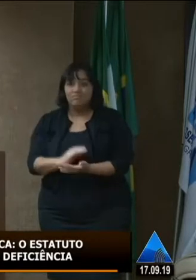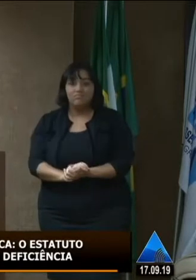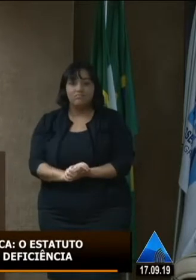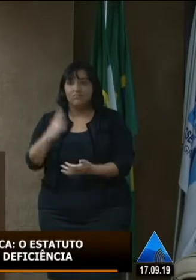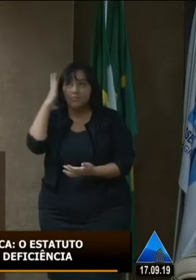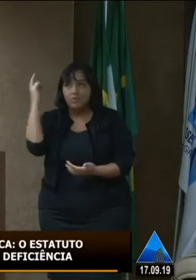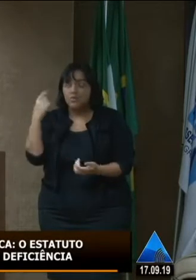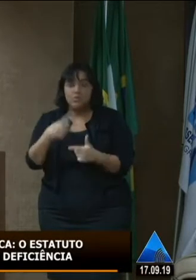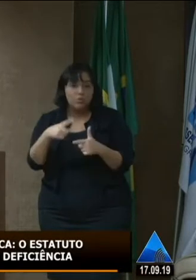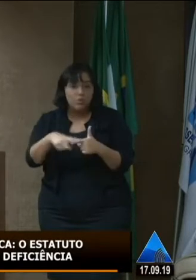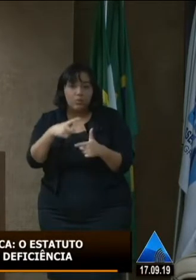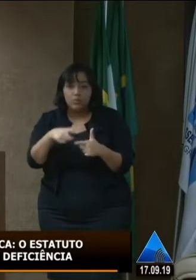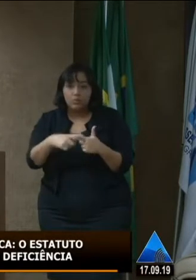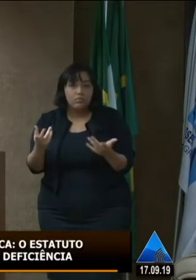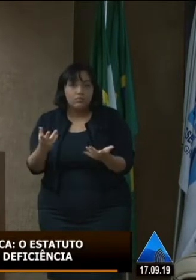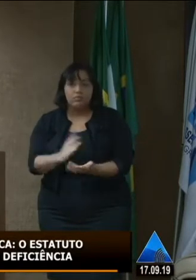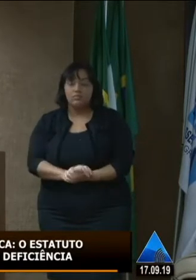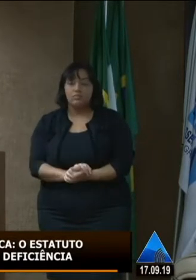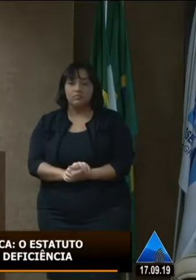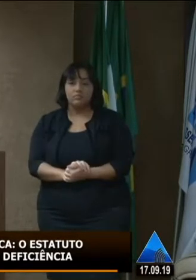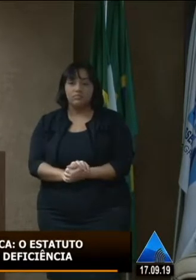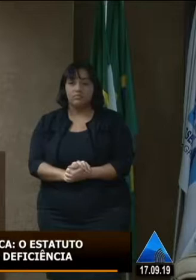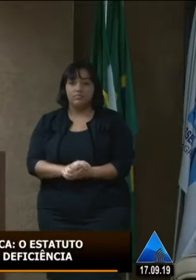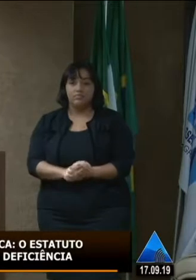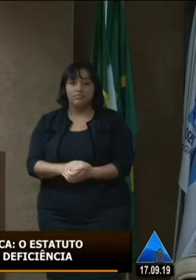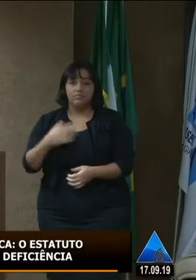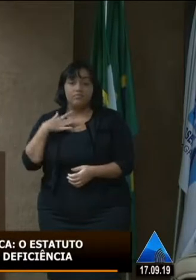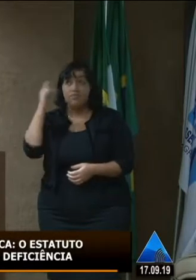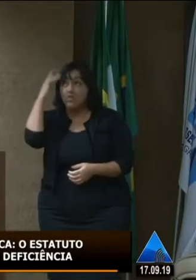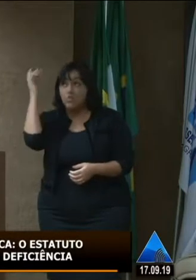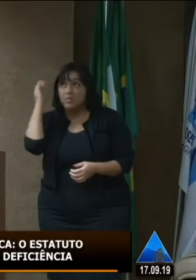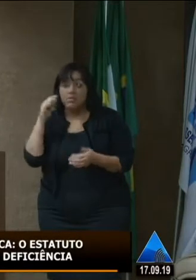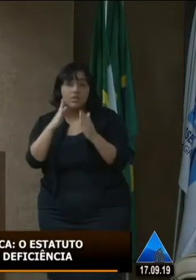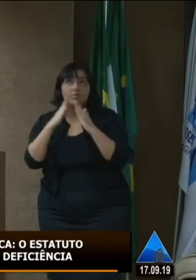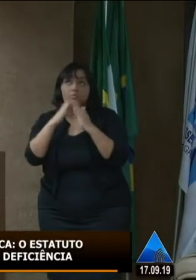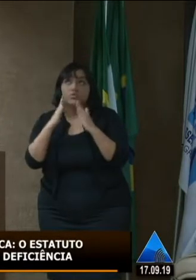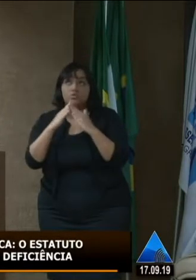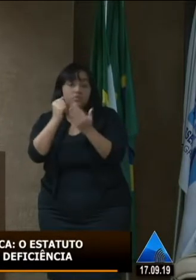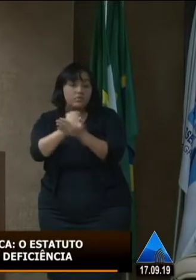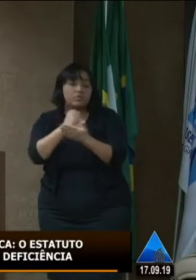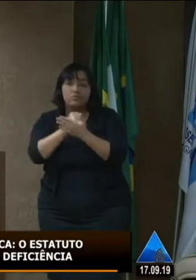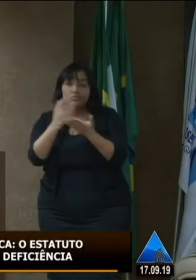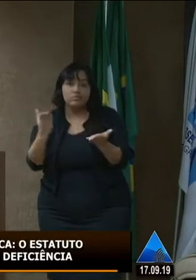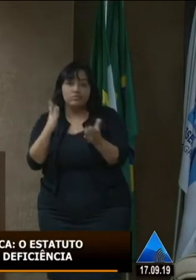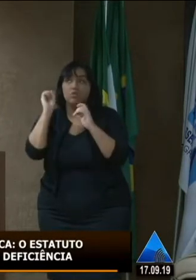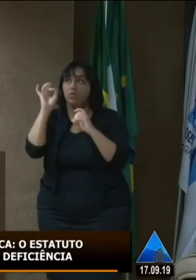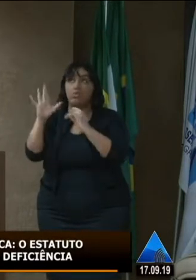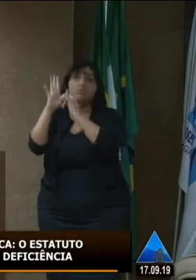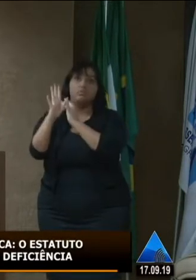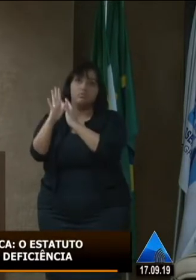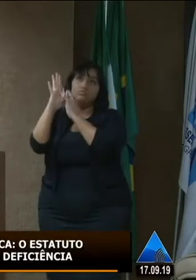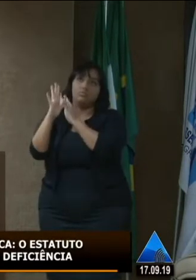sei quem recorrer porque o que existe é fila e a gente só faz uma coisa